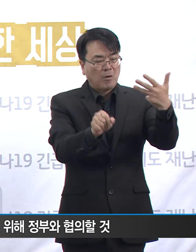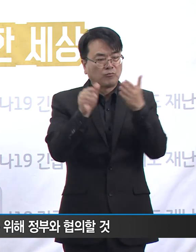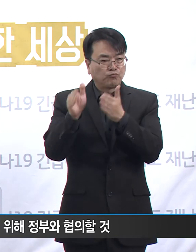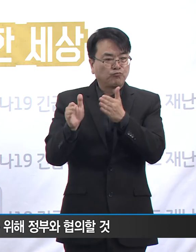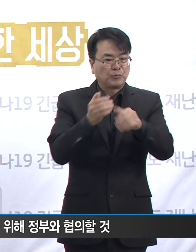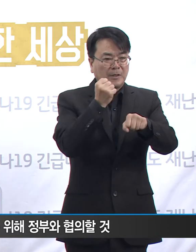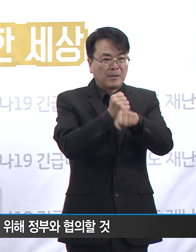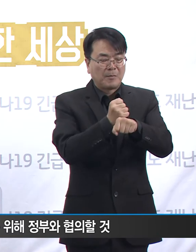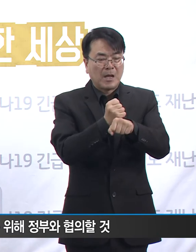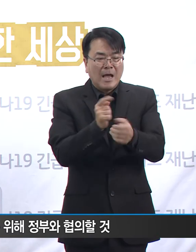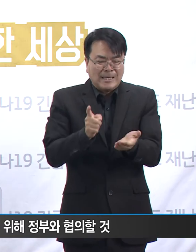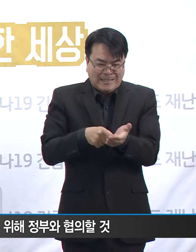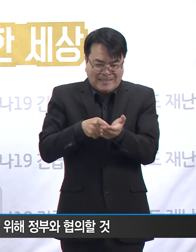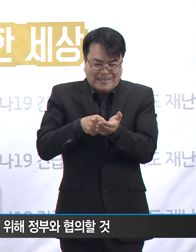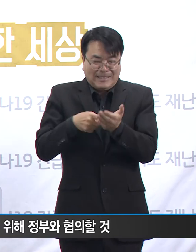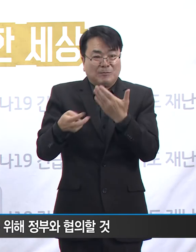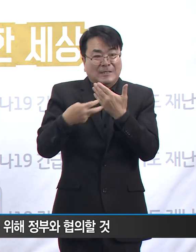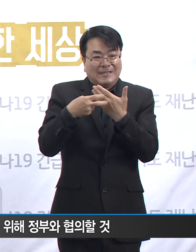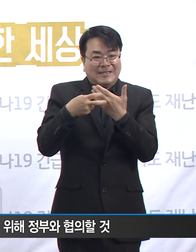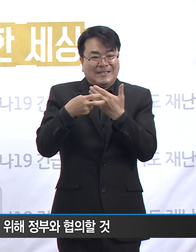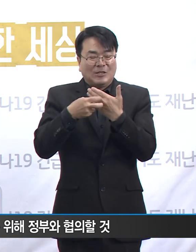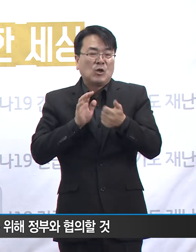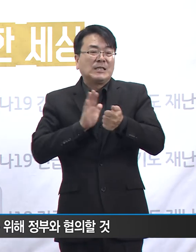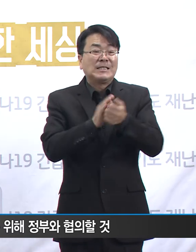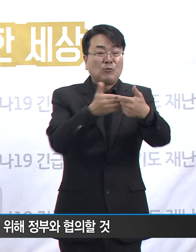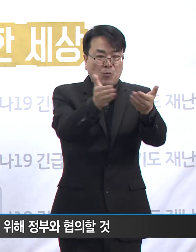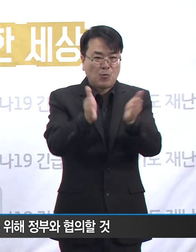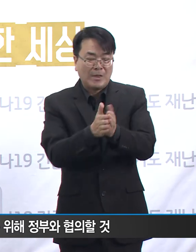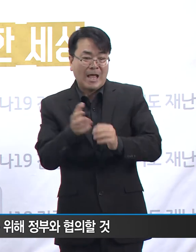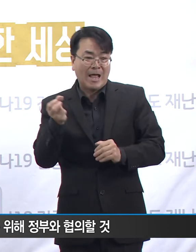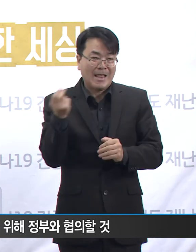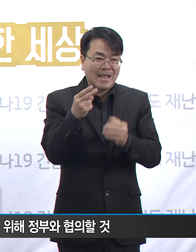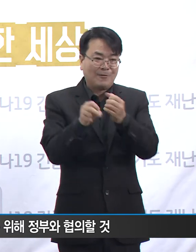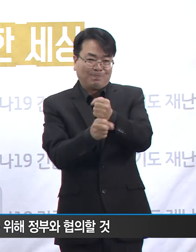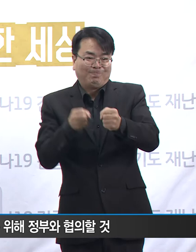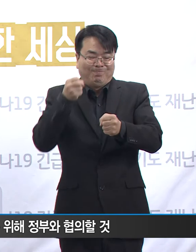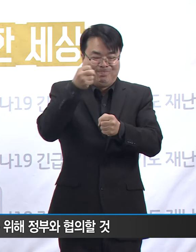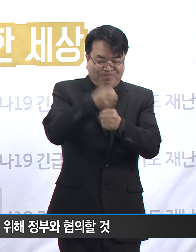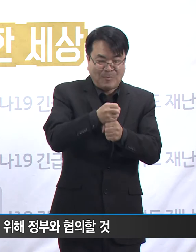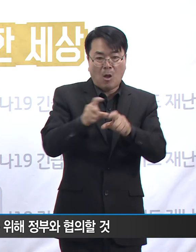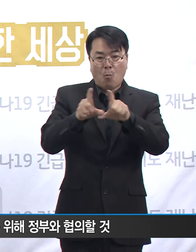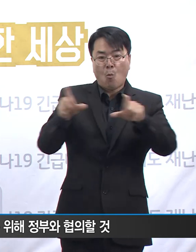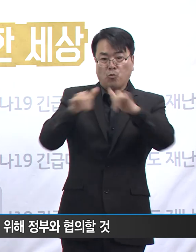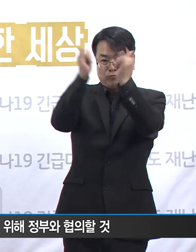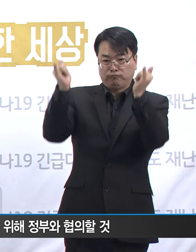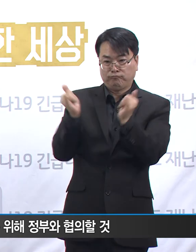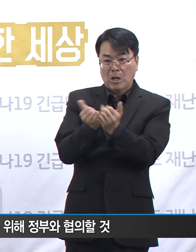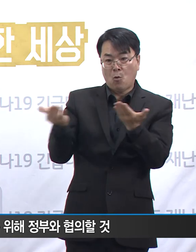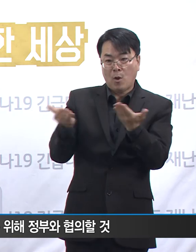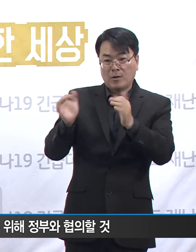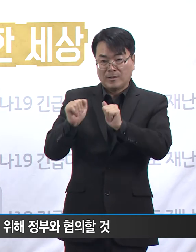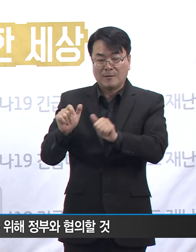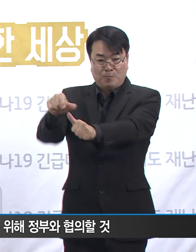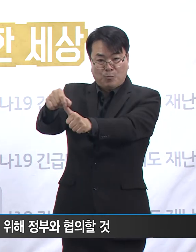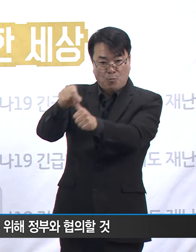긴급의료지원단 프로그램을 재가동하여 민간의료인력을 지원 투입하고 있습니다.